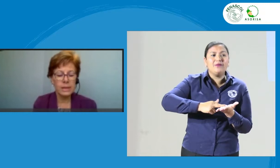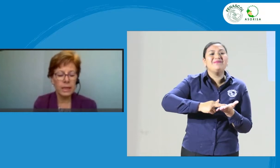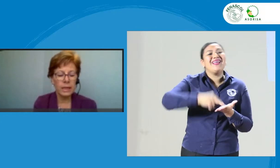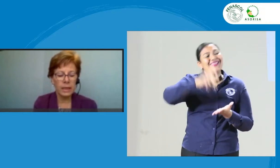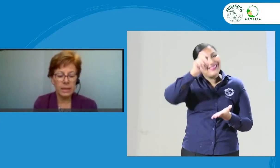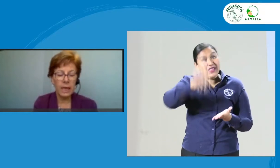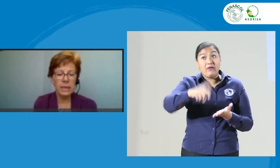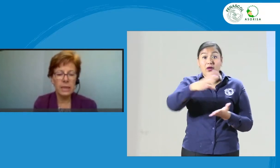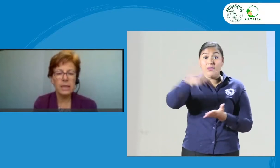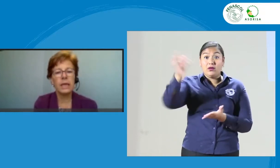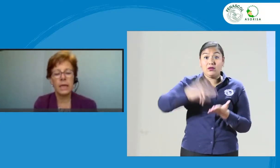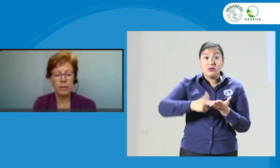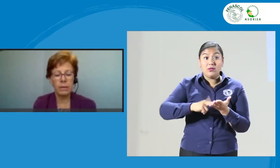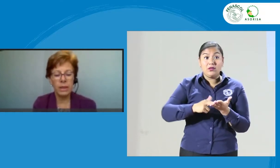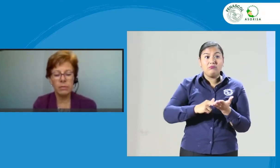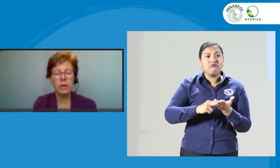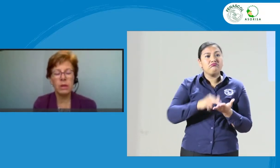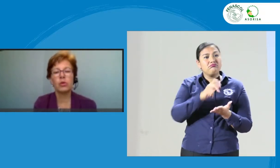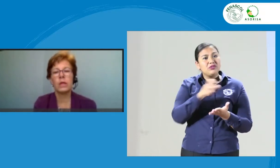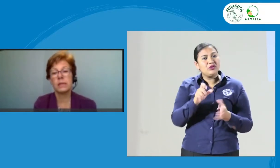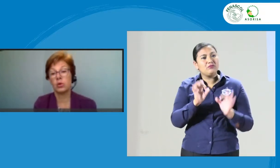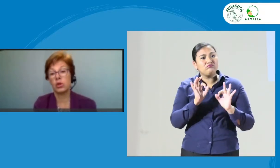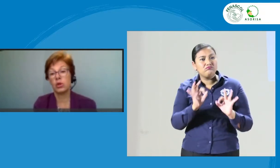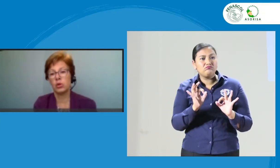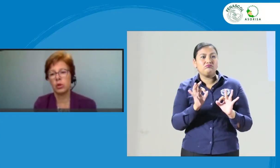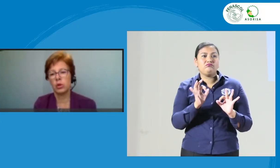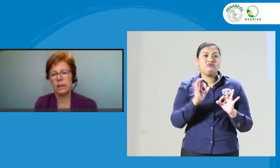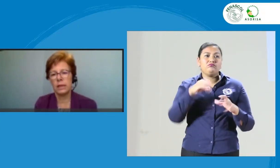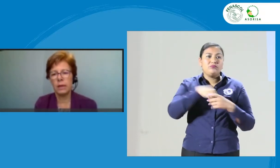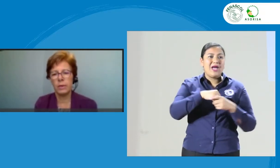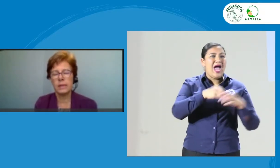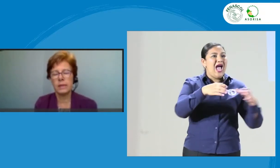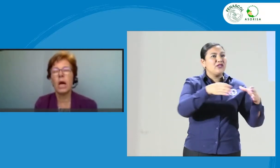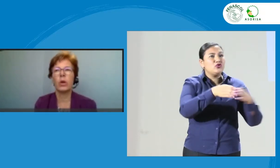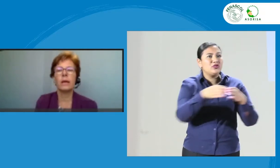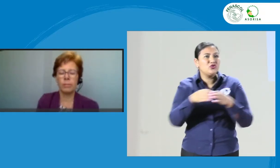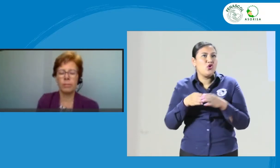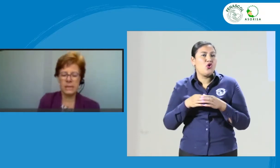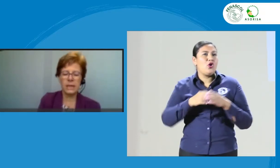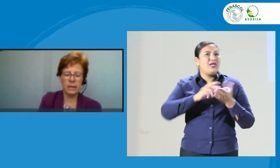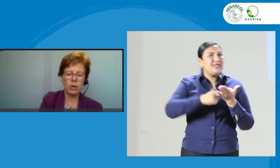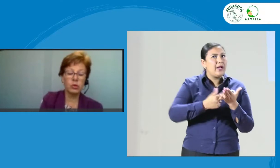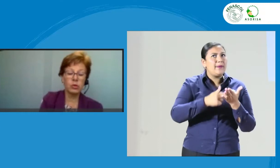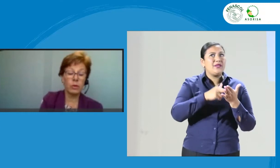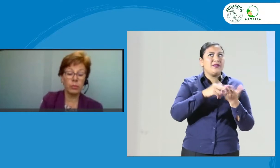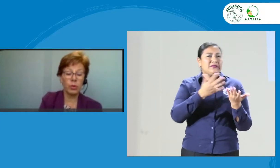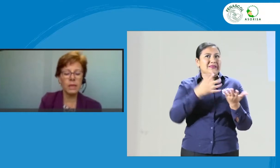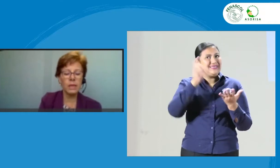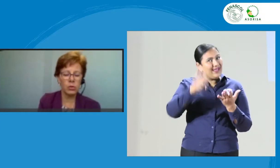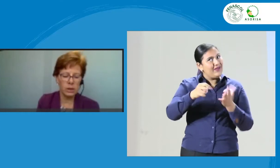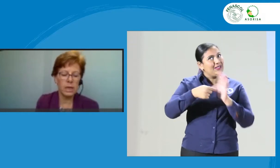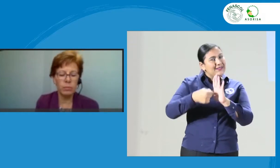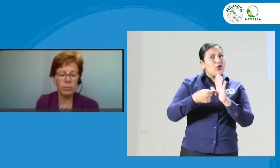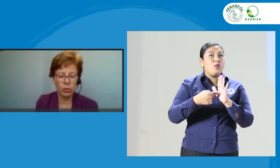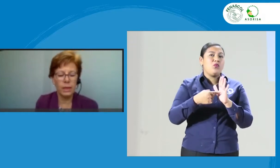acreditadas e idealmente miembros de las asociaciones de intérpretes. Ahora, más adelante, vamos a ver por qué eso sería importante